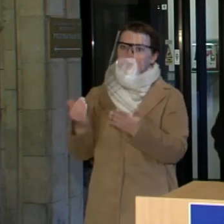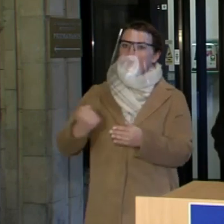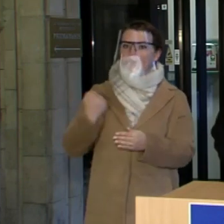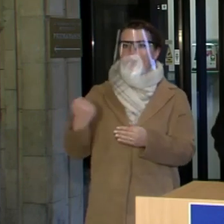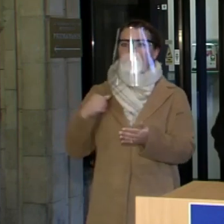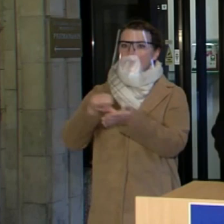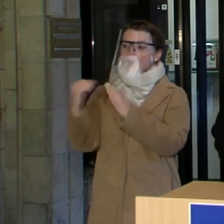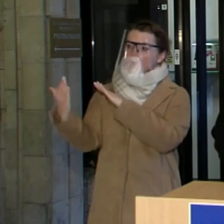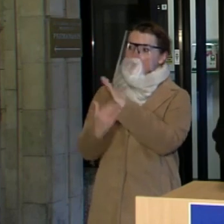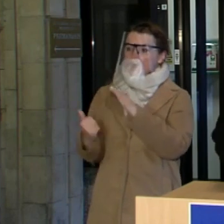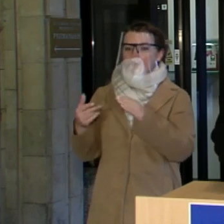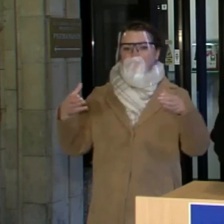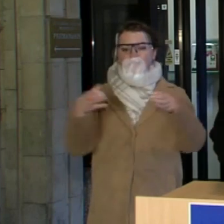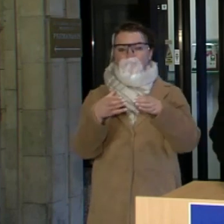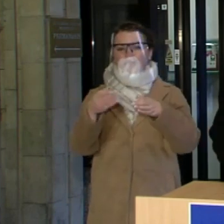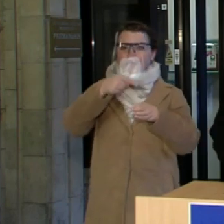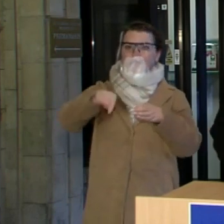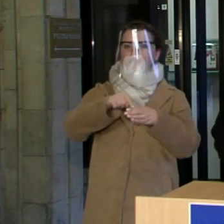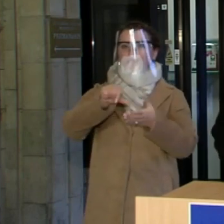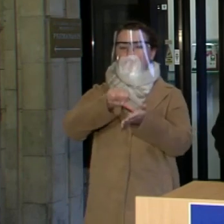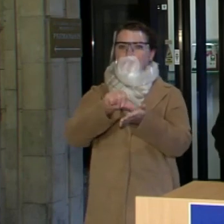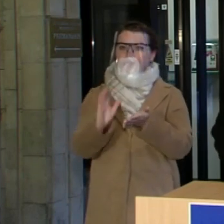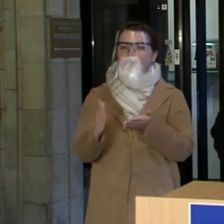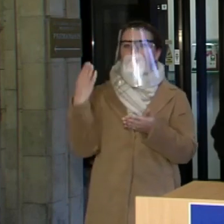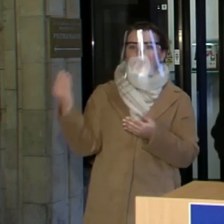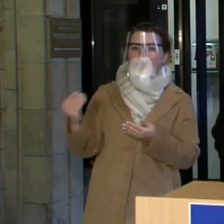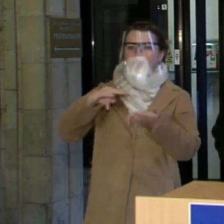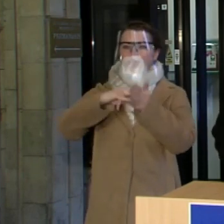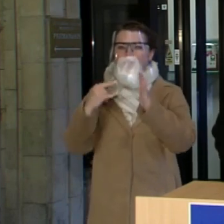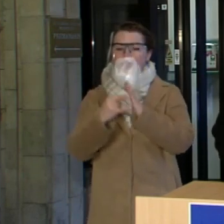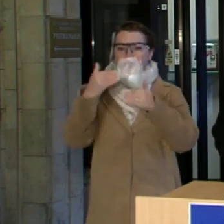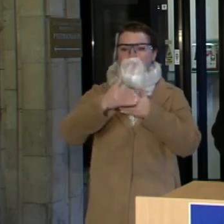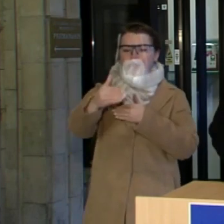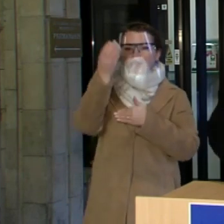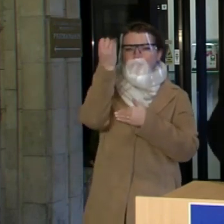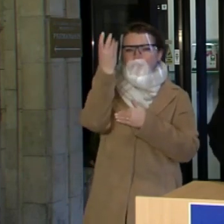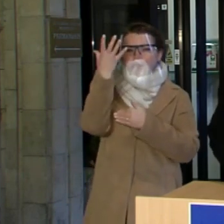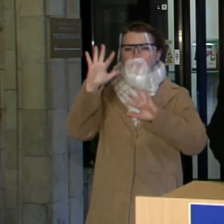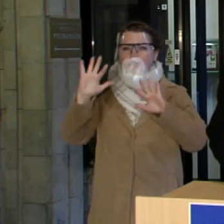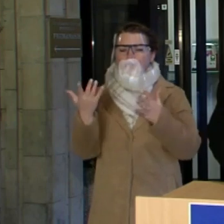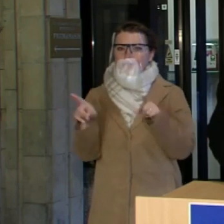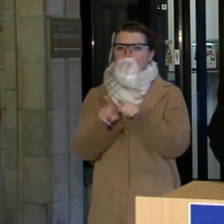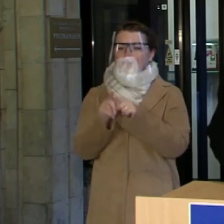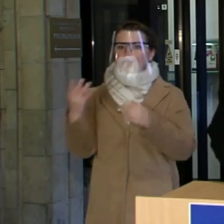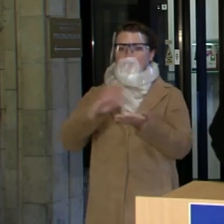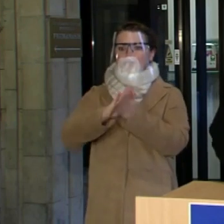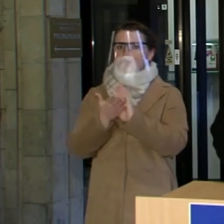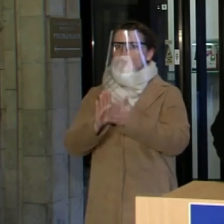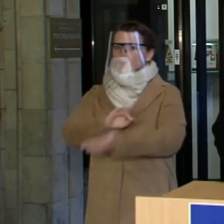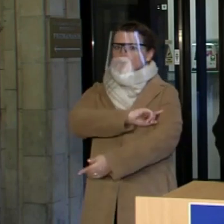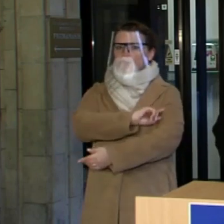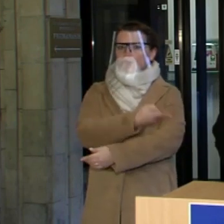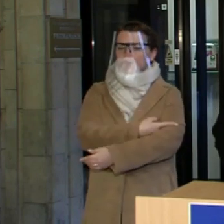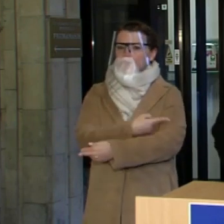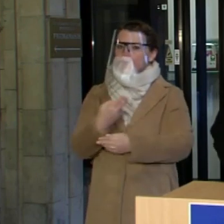kariuomines atstovai su savo strateginiais planais, logistikos išmanimu ir tam tikrai geležinė atvarka tikrai labai